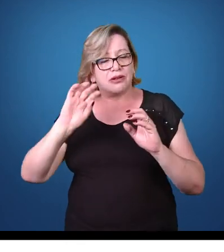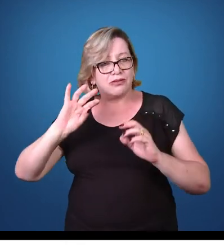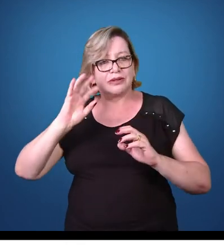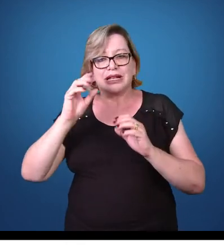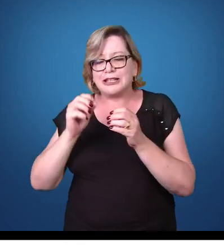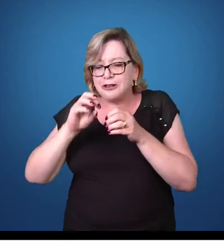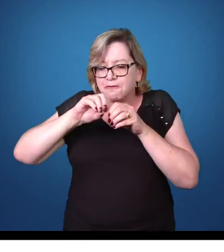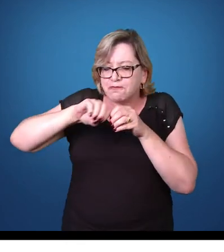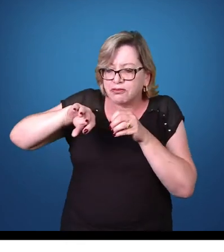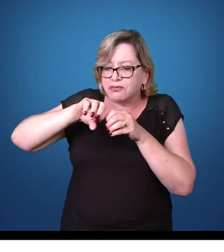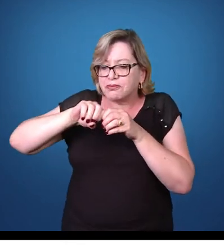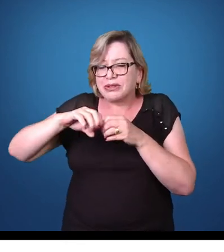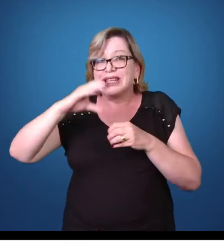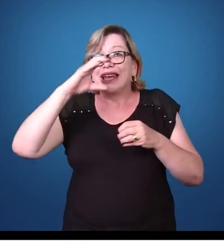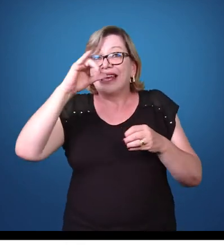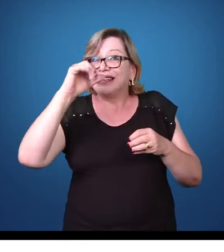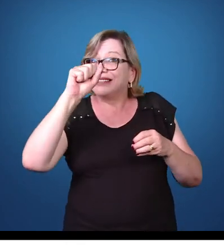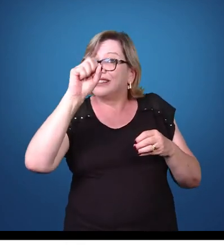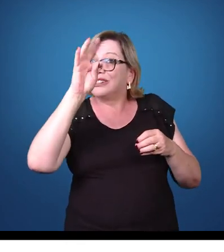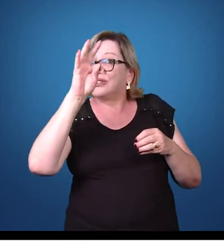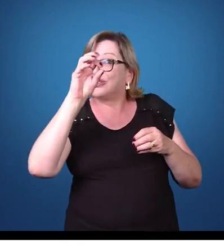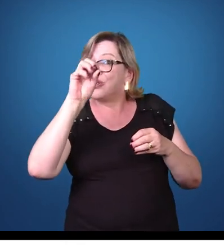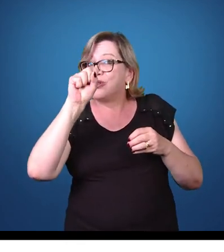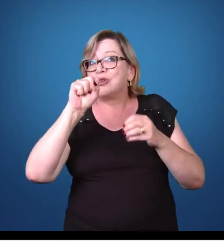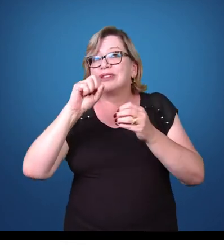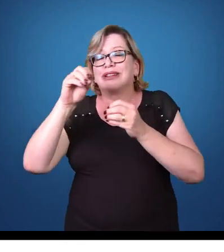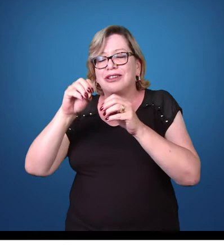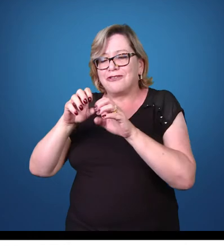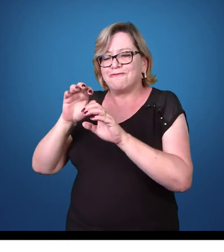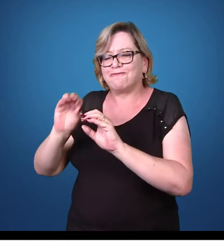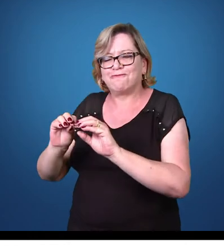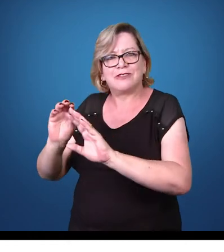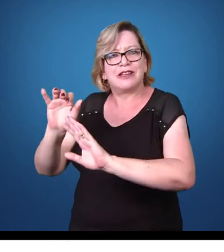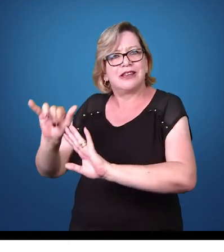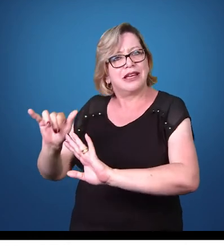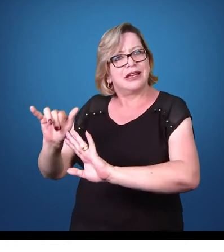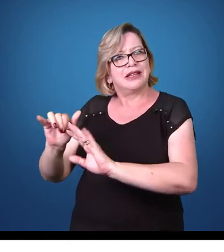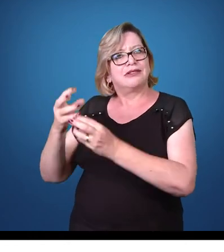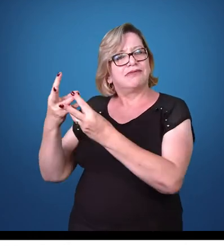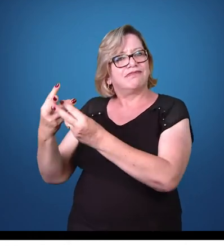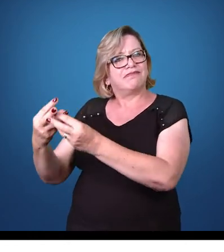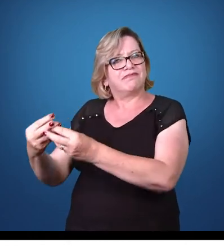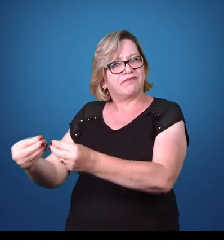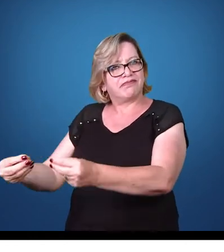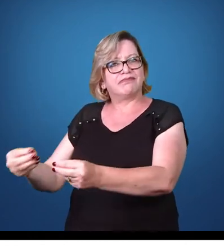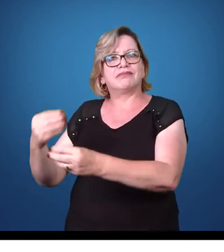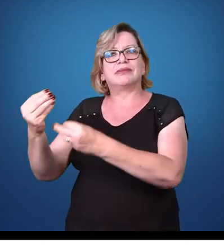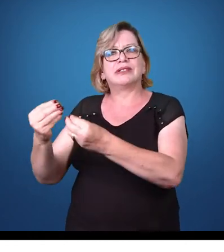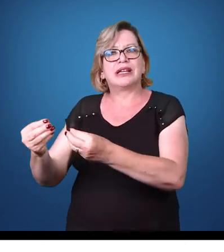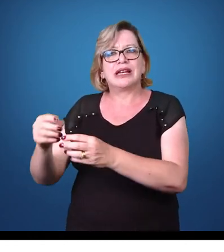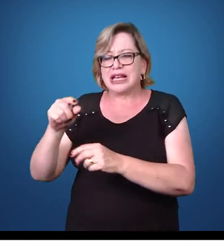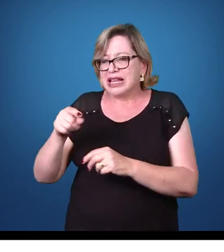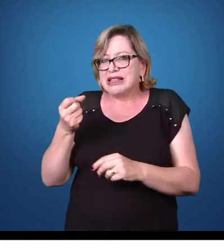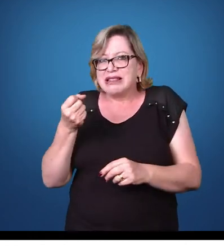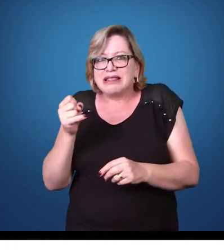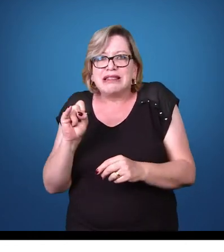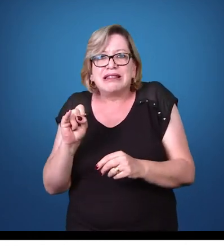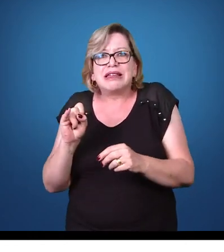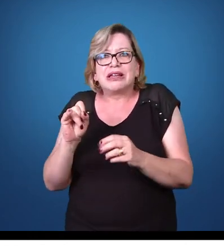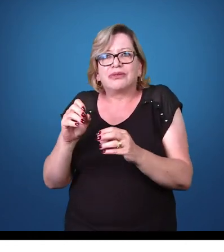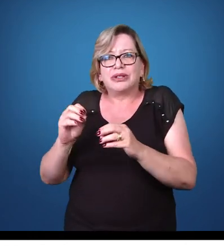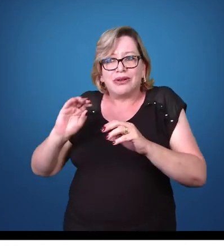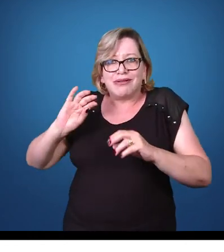locais não tão favoráveis ao seu desenvolvimento e por fim, quando tiver